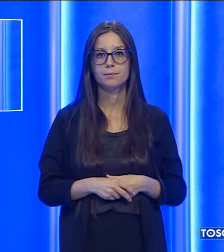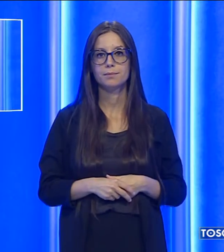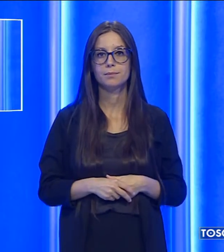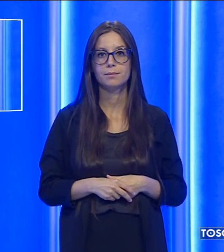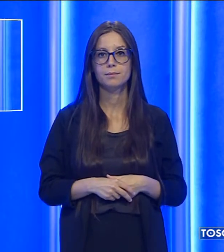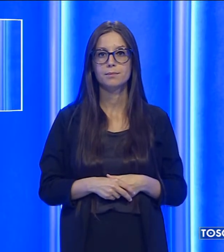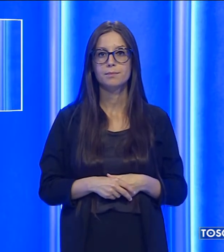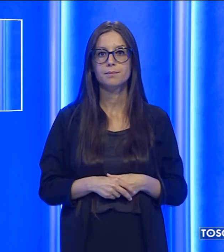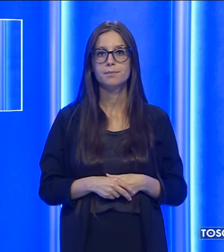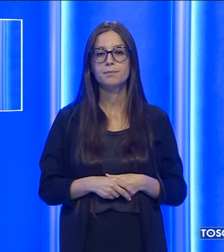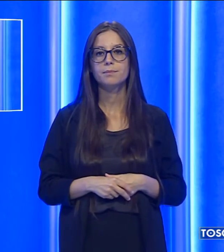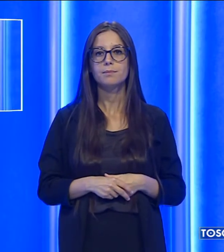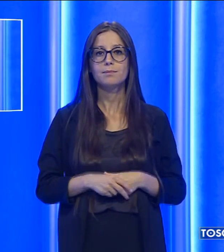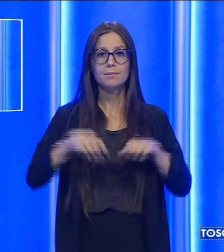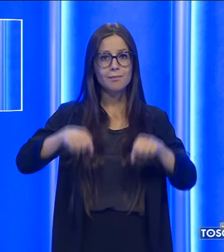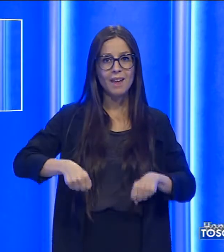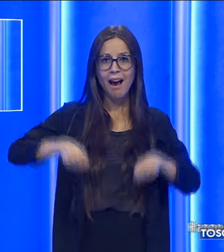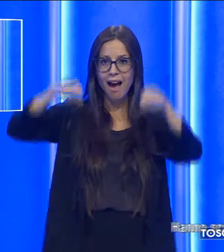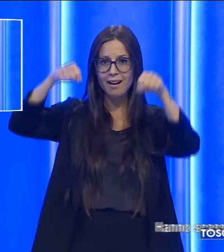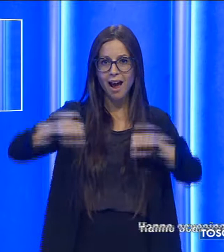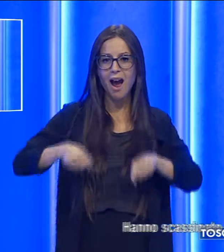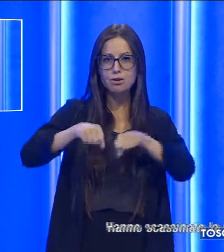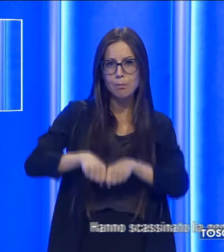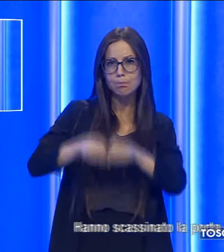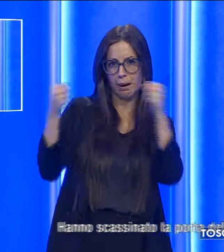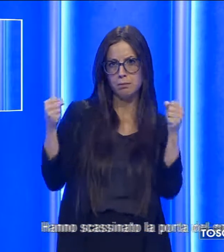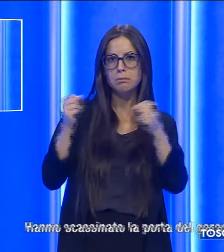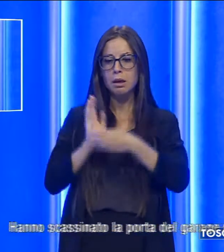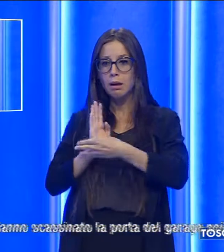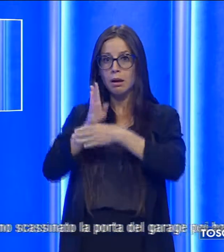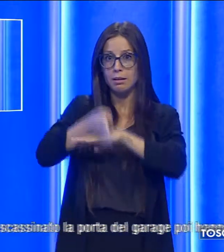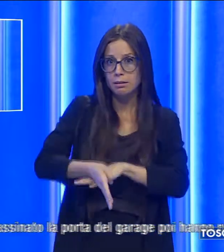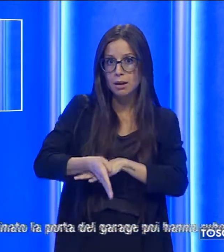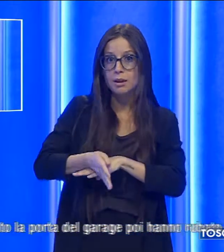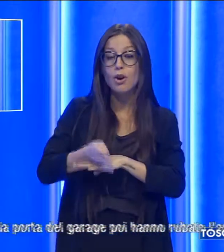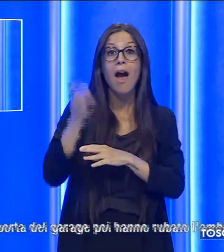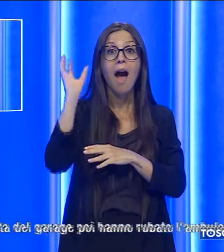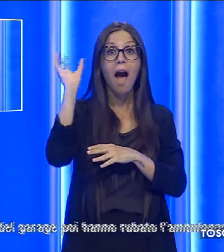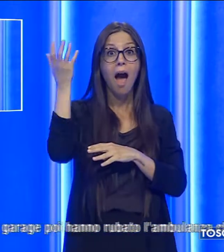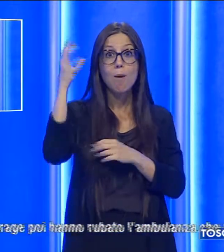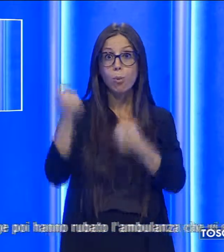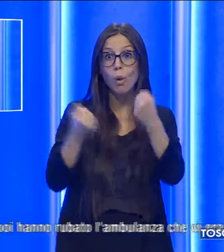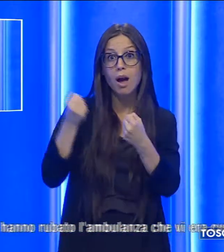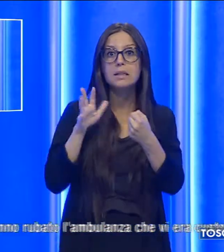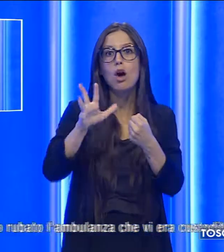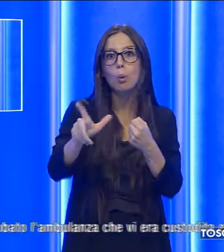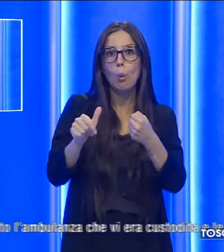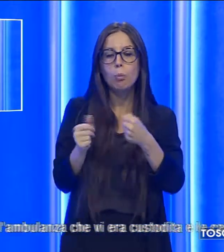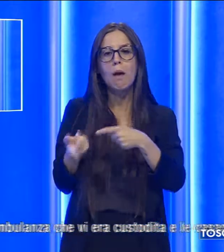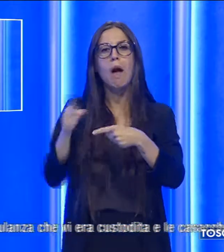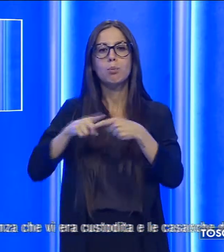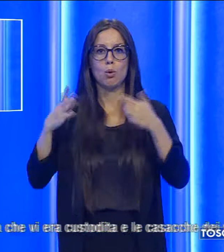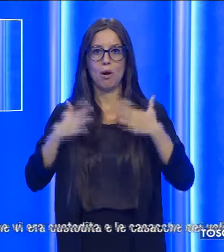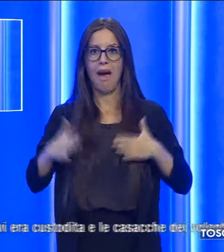Hanno scassinato la porta del garage e poi hanno rubato l'ambulanza che vi era custodita e le casacche dei